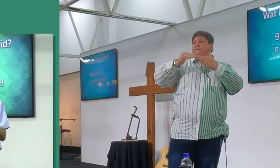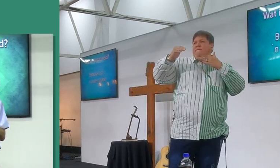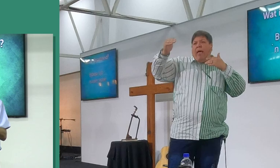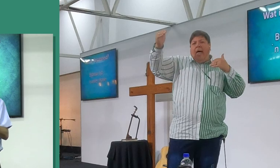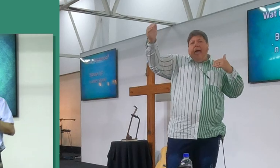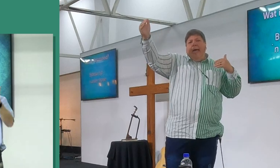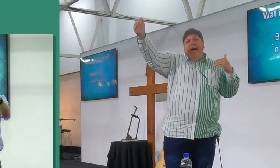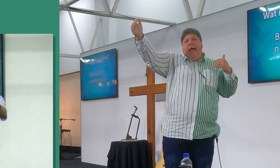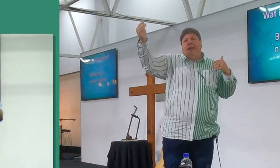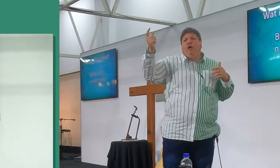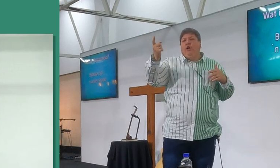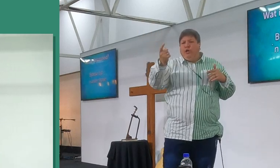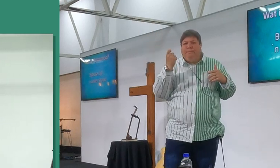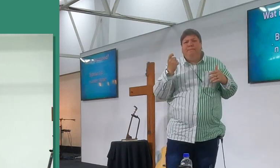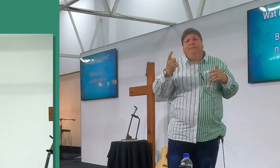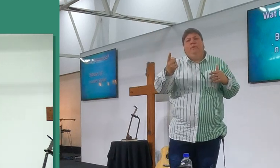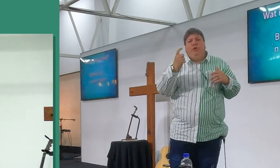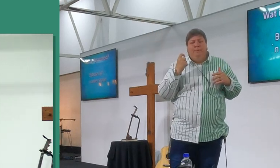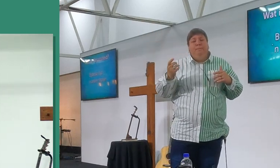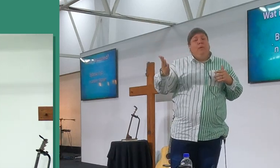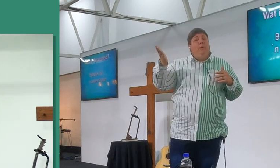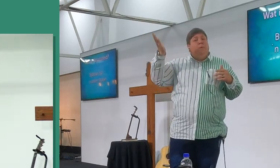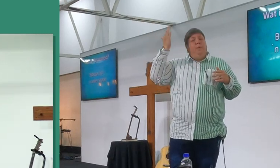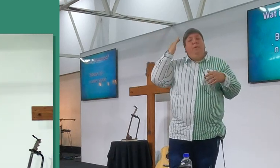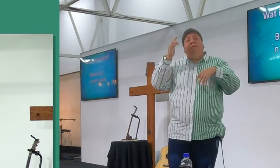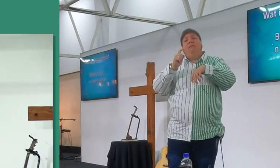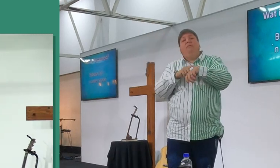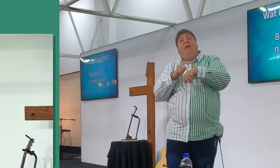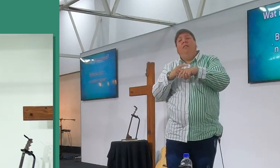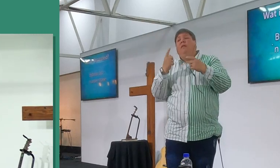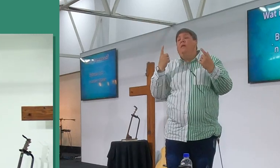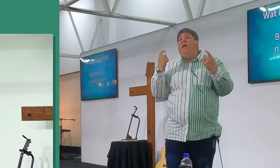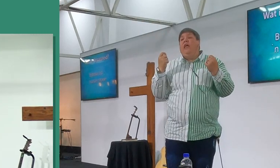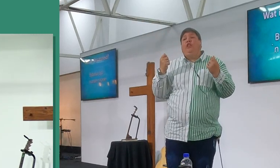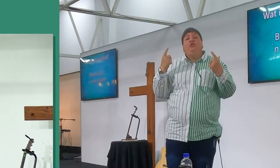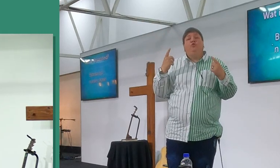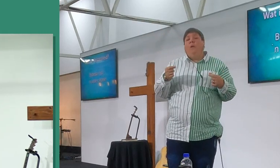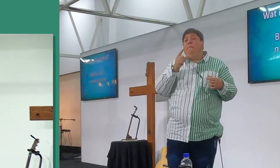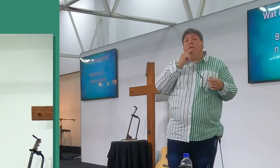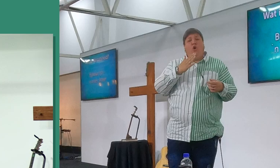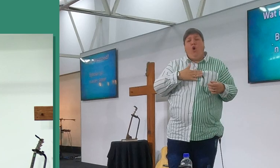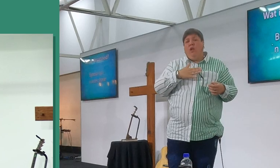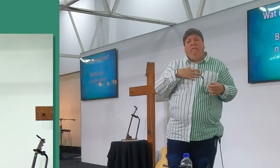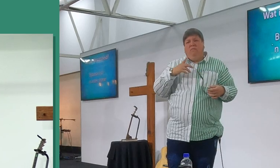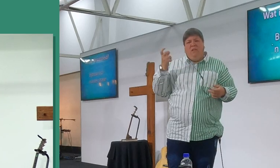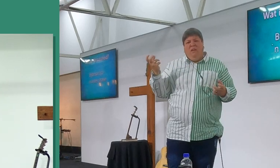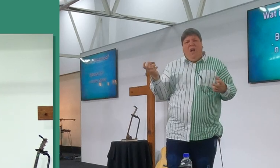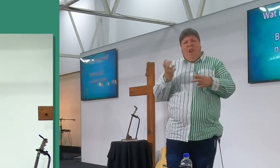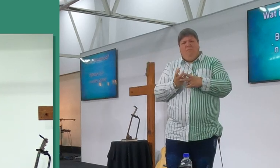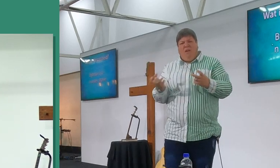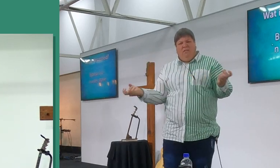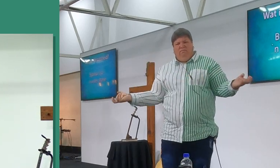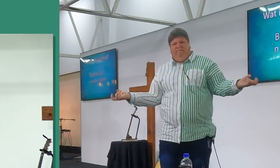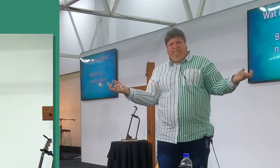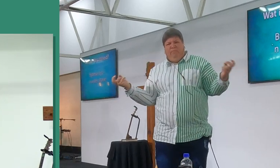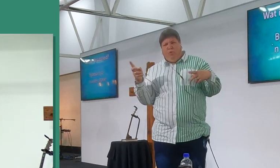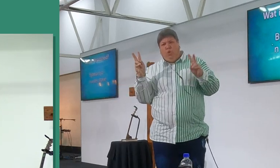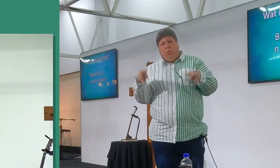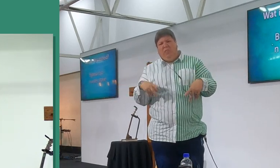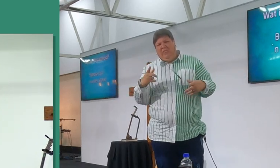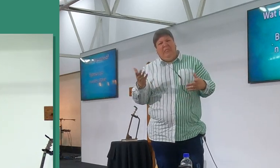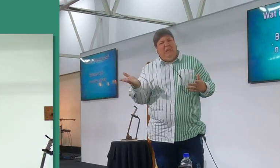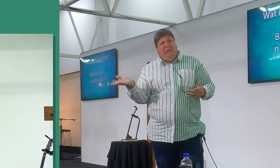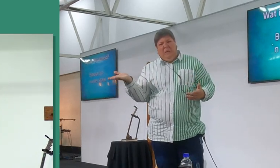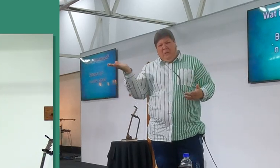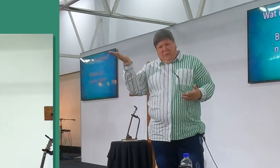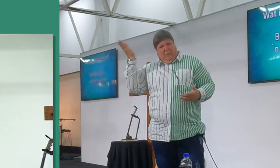staan, en roep, want ondannig, as jy iets gedoen het, wat die mense nie van hou nie, hulle het jou vannacht doodgegooi met klippe oor, die